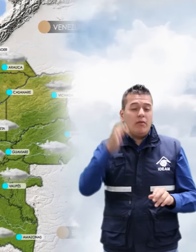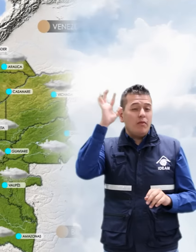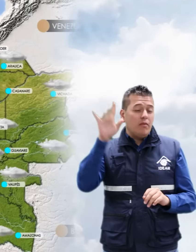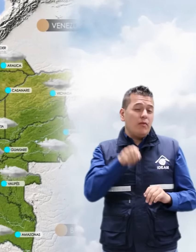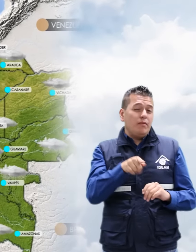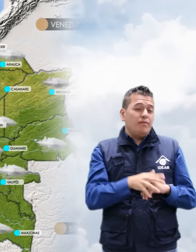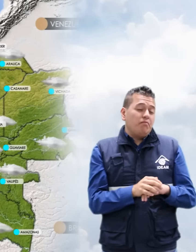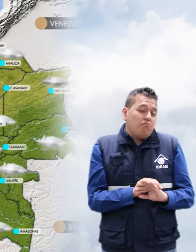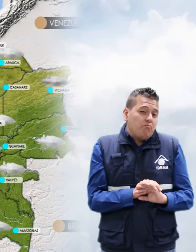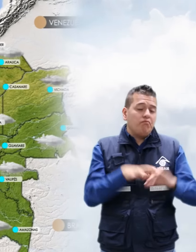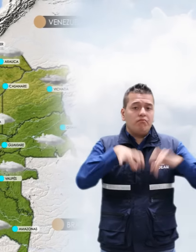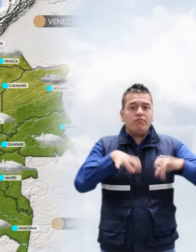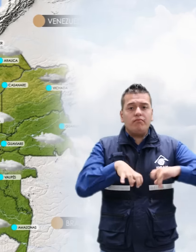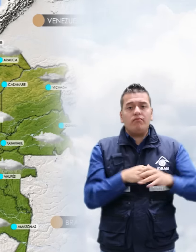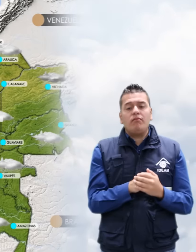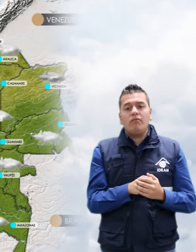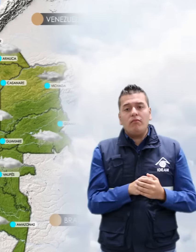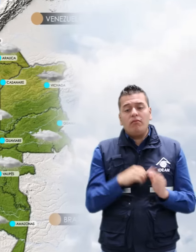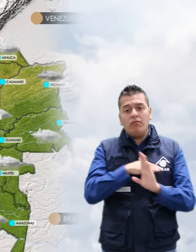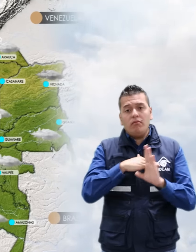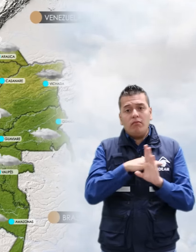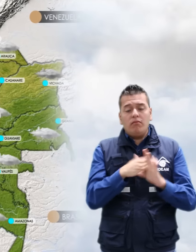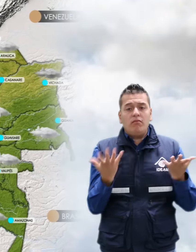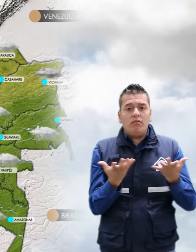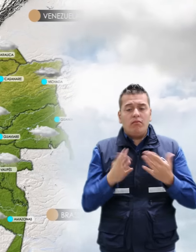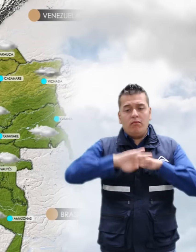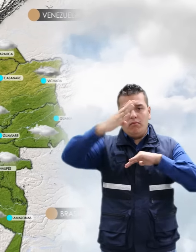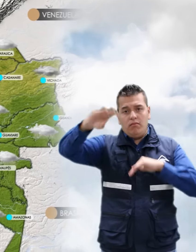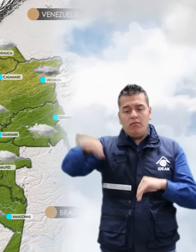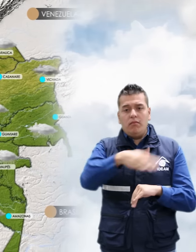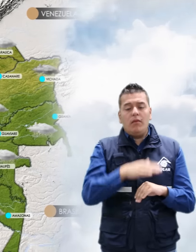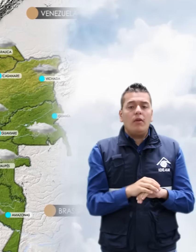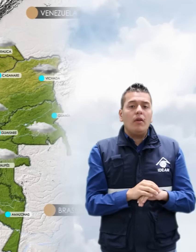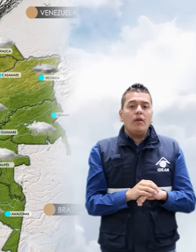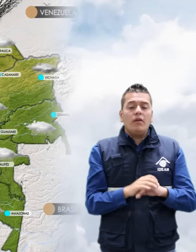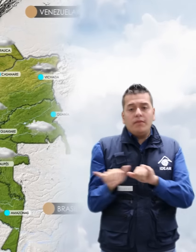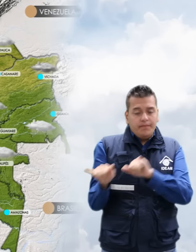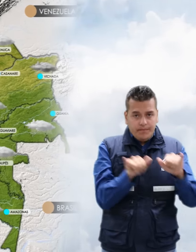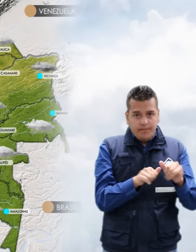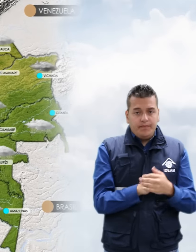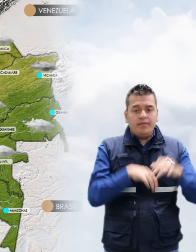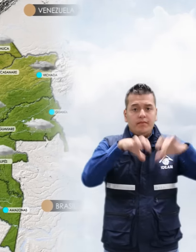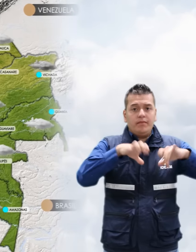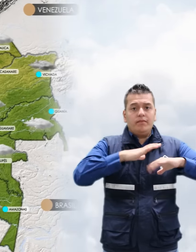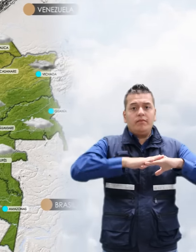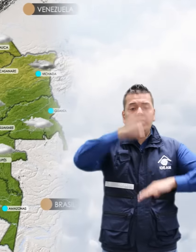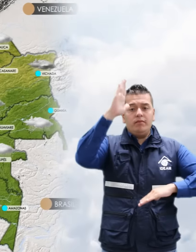descartan lluvias de carácter ligero sobre el pie de Monte Llanero, al igual, lluvias de mayor consideración